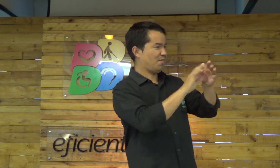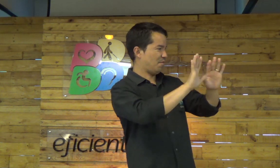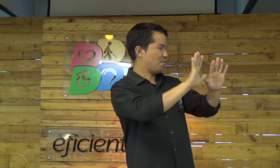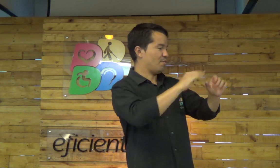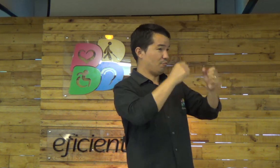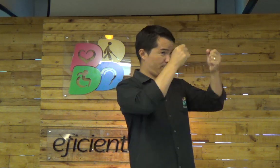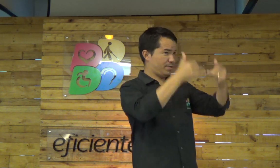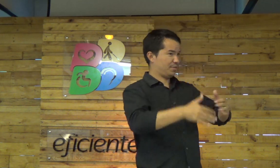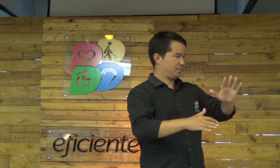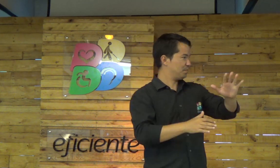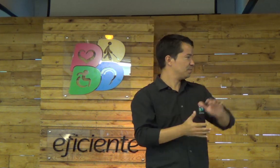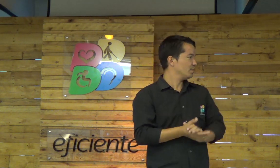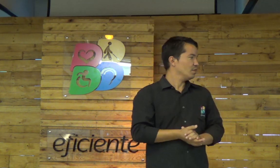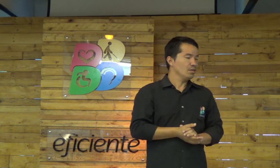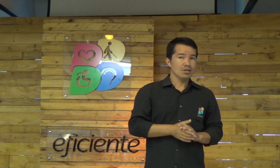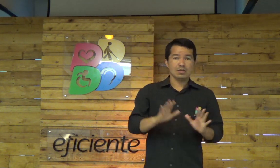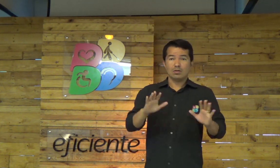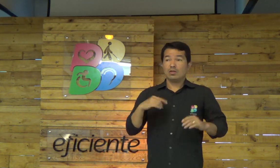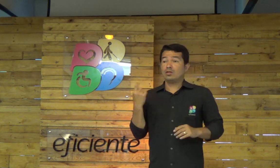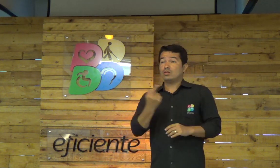Ok... Só um pouquinho... eu já vou explicar...